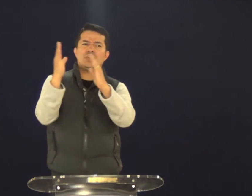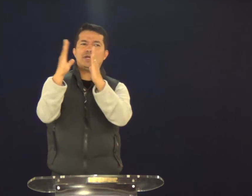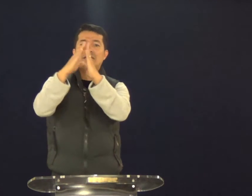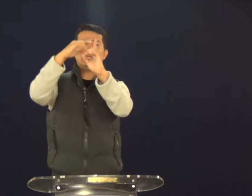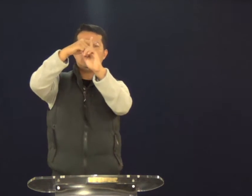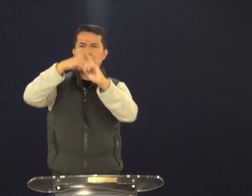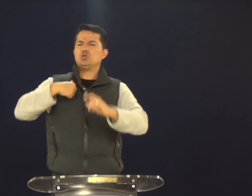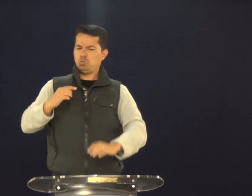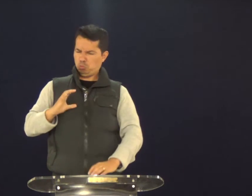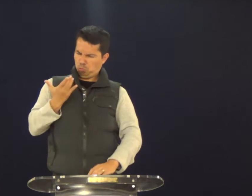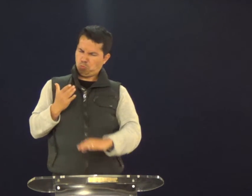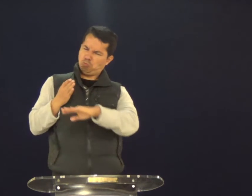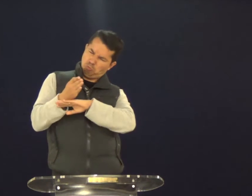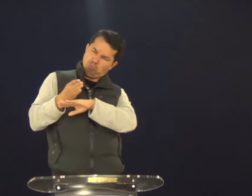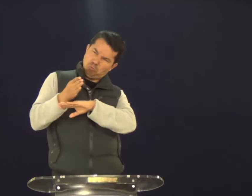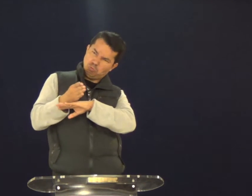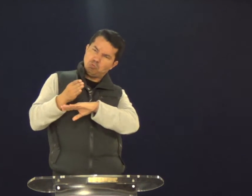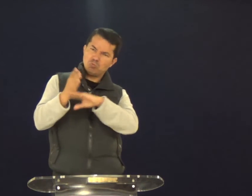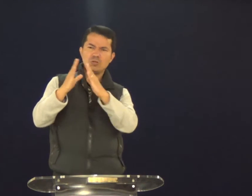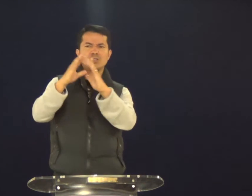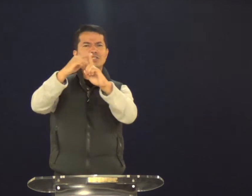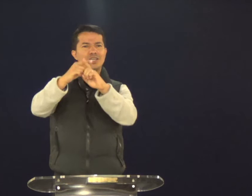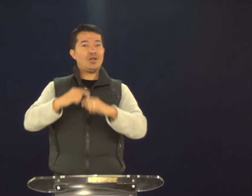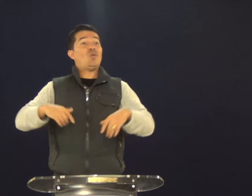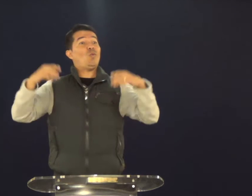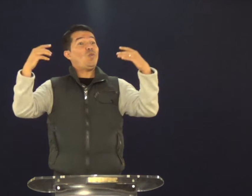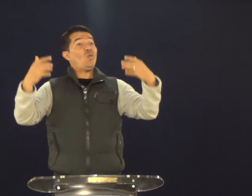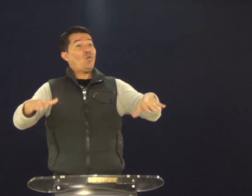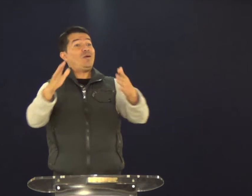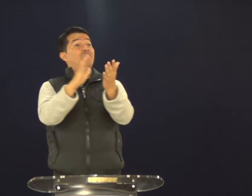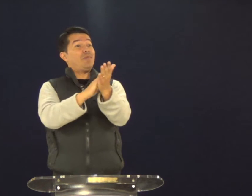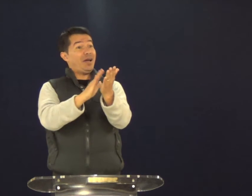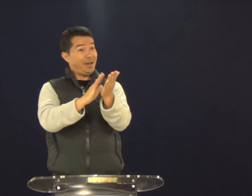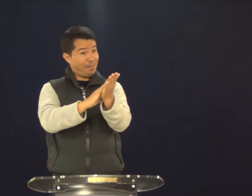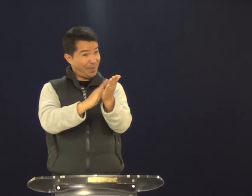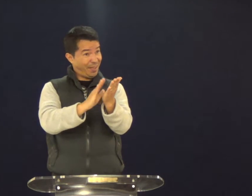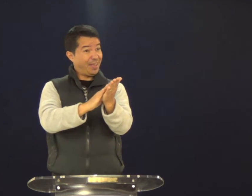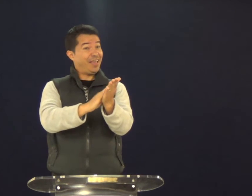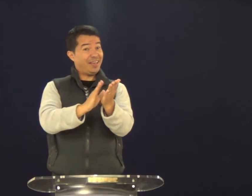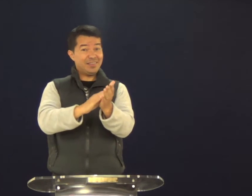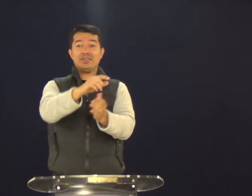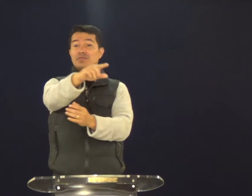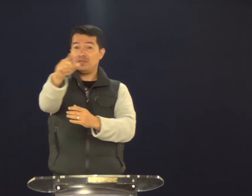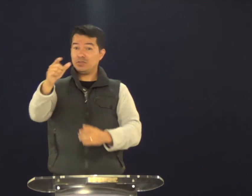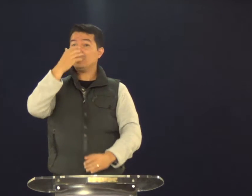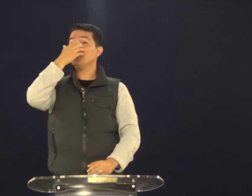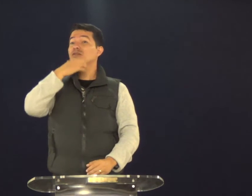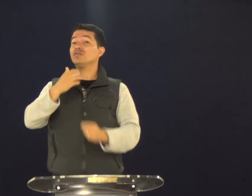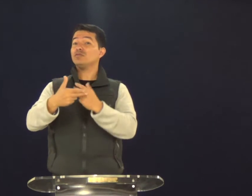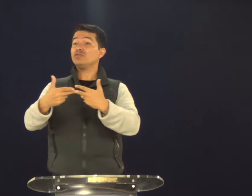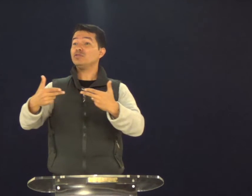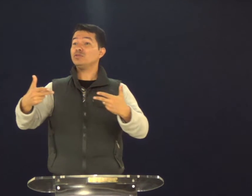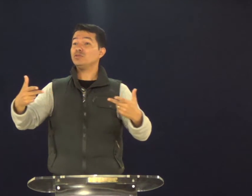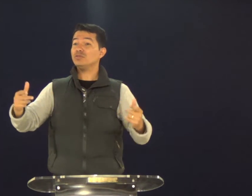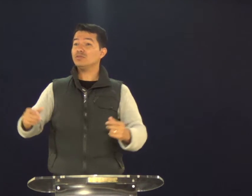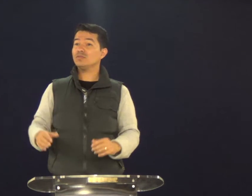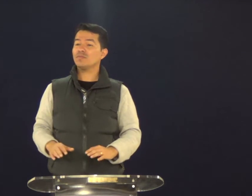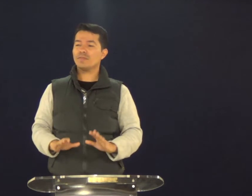sim, pastor. Eu sempre vou à igreja. Vou, frequento a igreja. Parabéns a você também. Isso